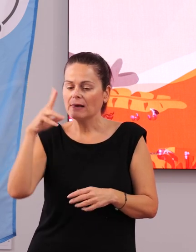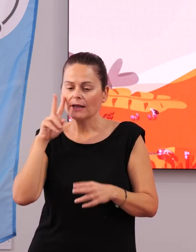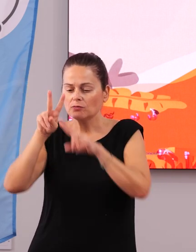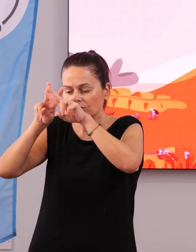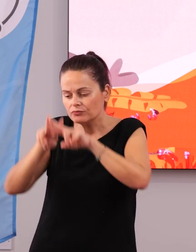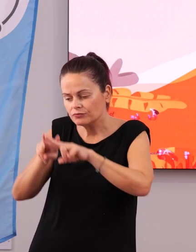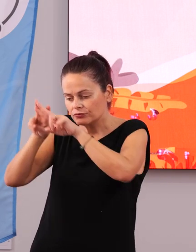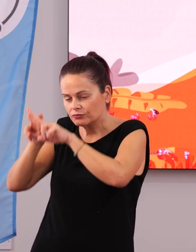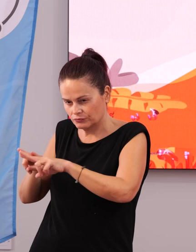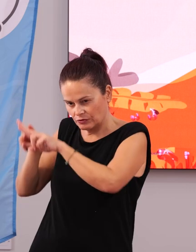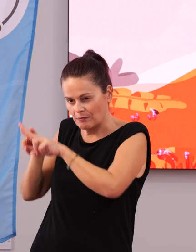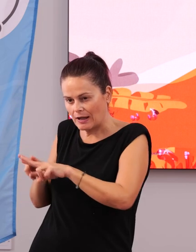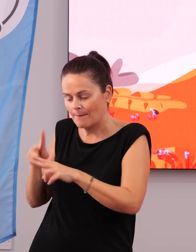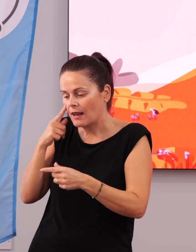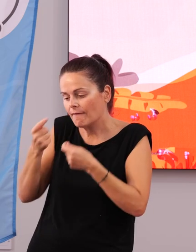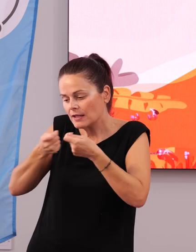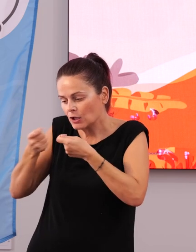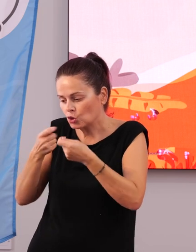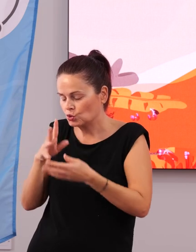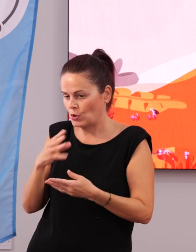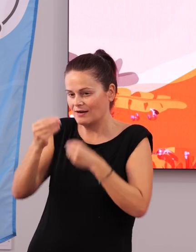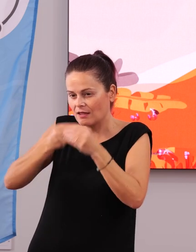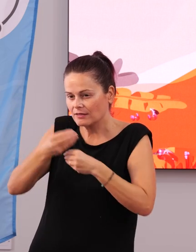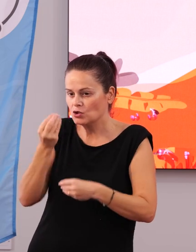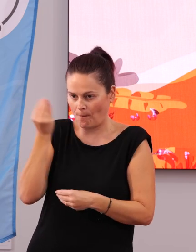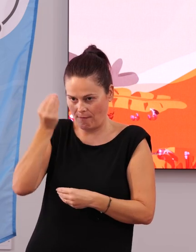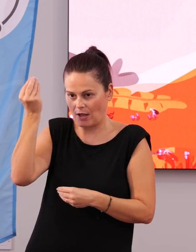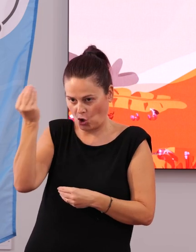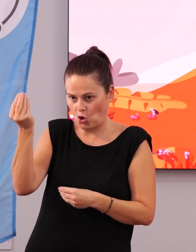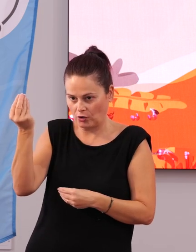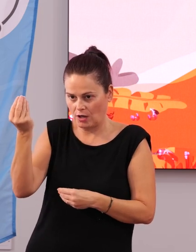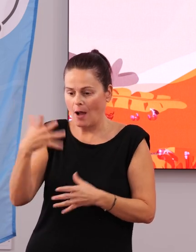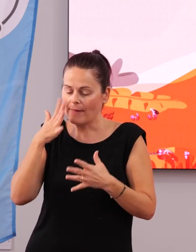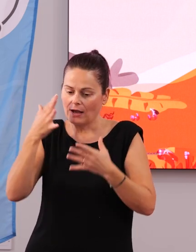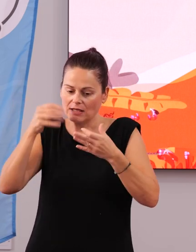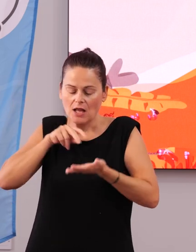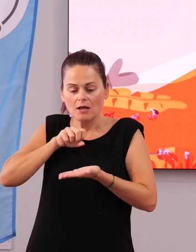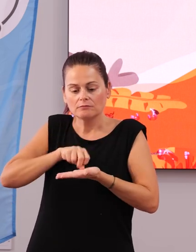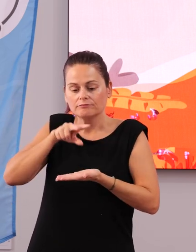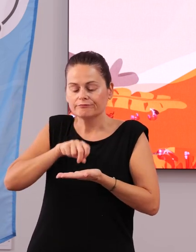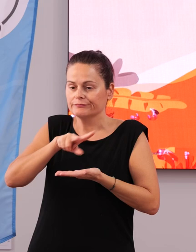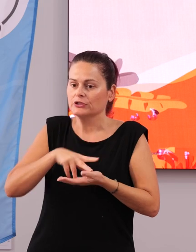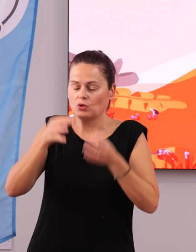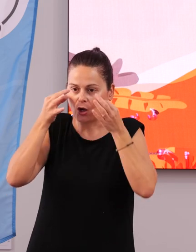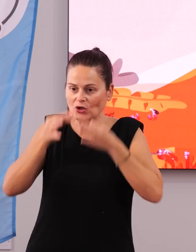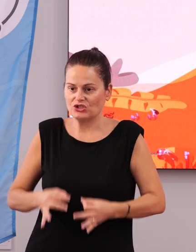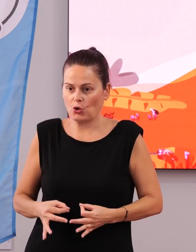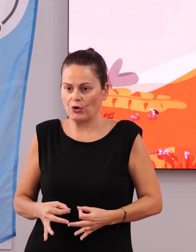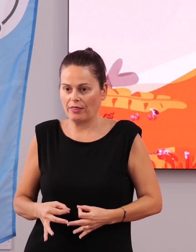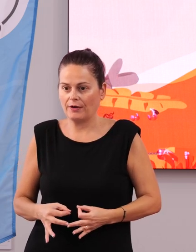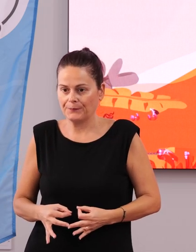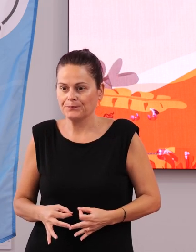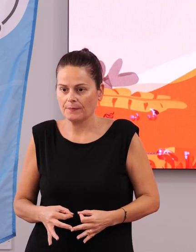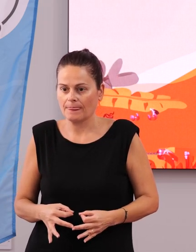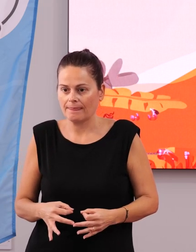peatones del término municipal de Cartagena para que generen toda la seguridad. Y, además, también nos han